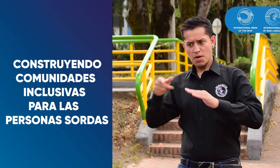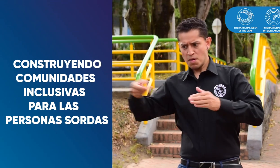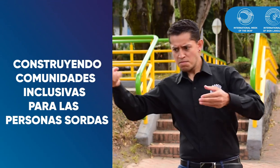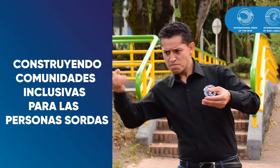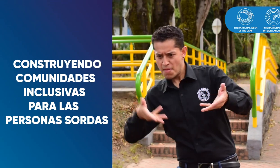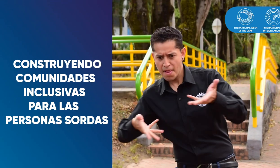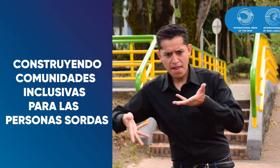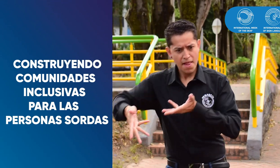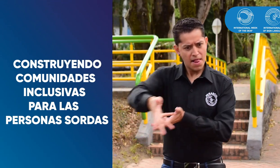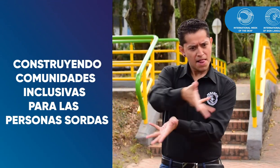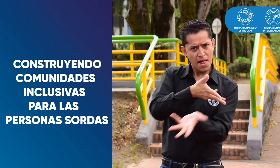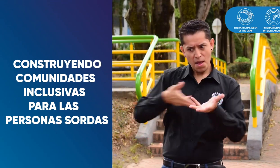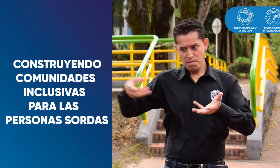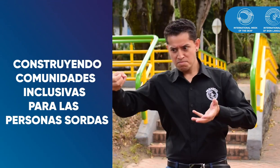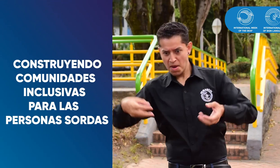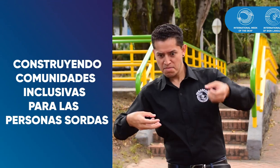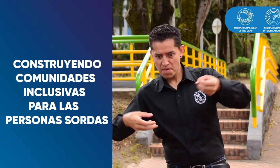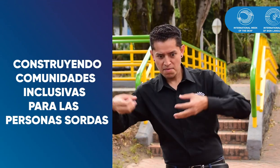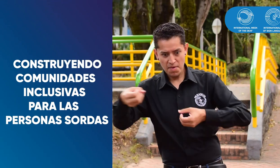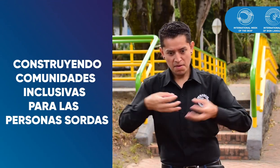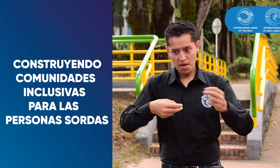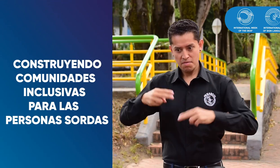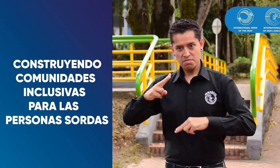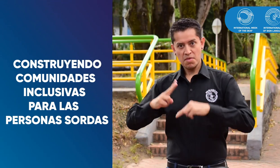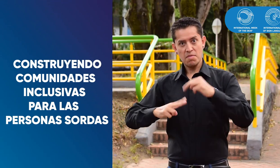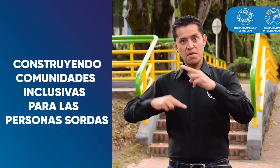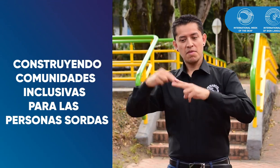Construyendo comunidades inclusivas para las personas sordas.